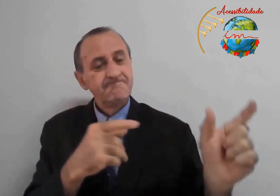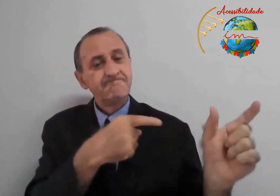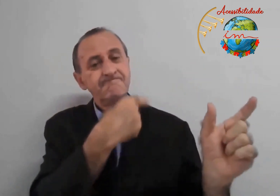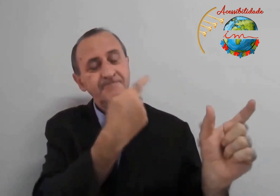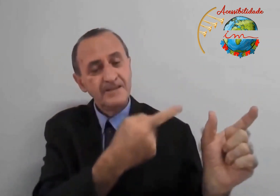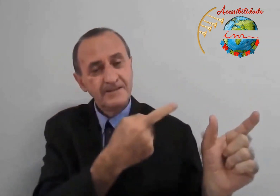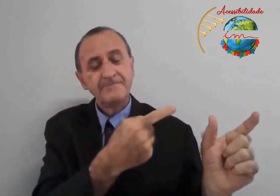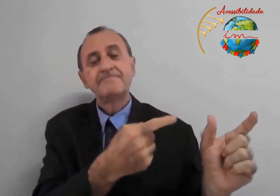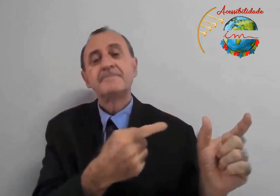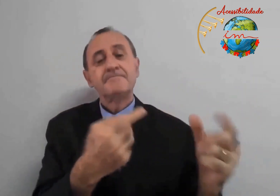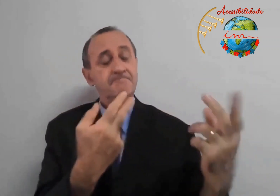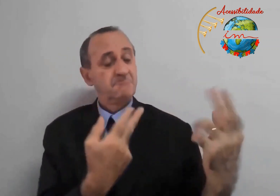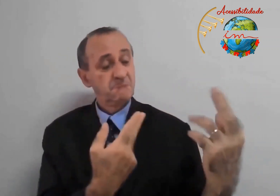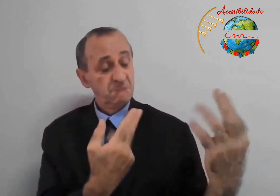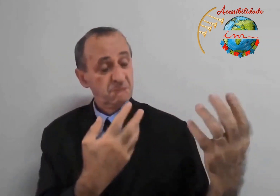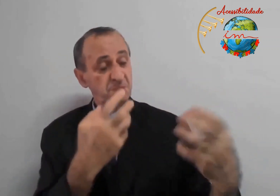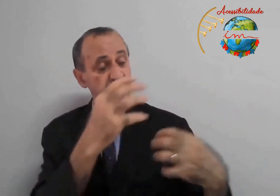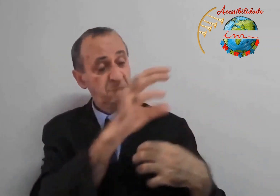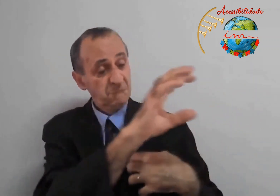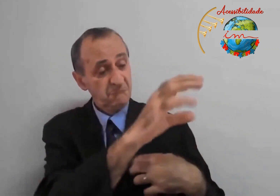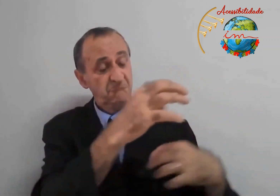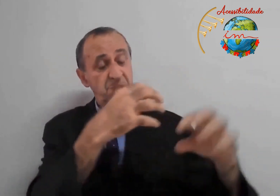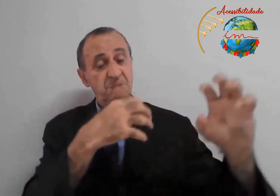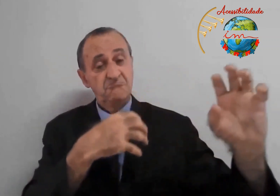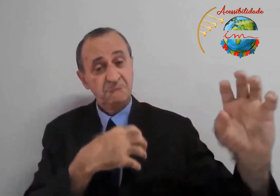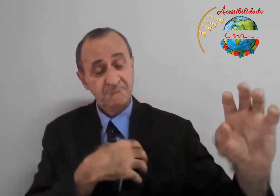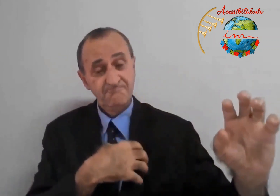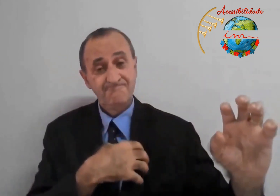E também teu próximo como a ti mesmo.